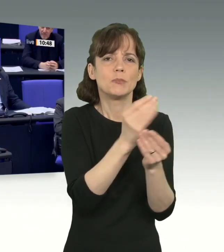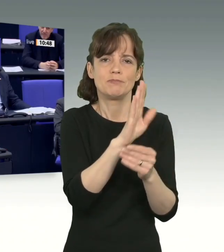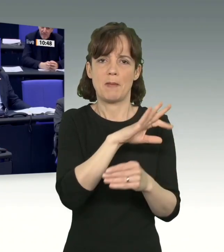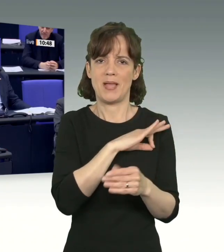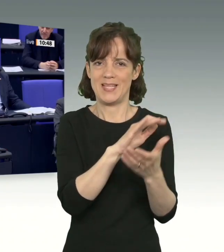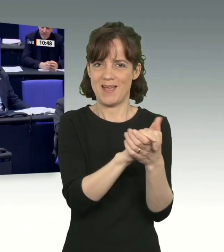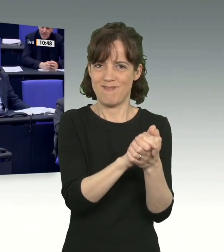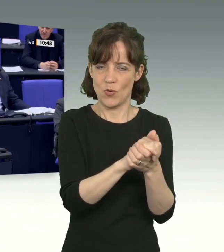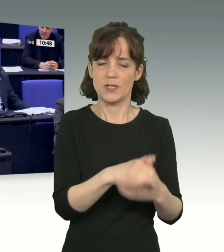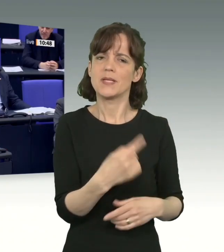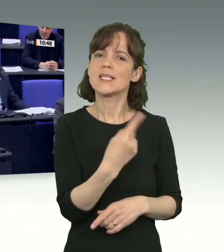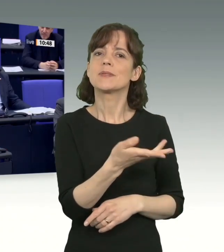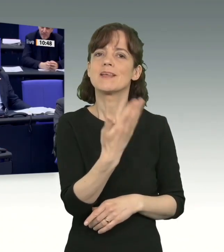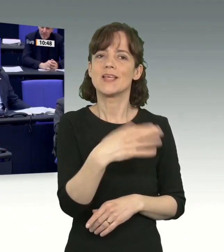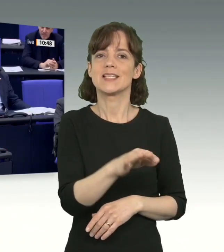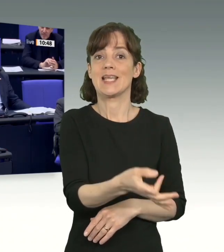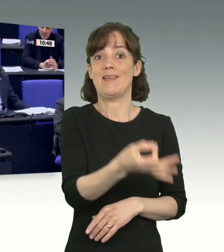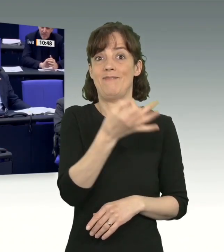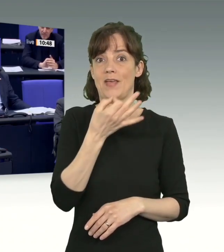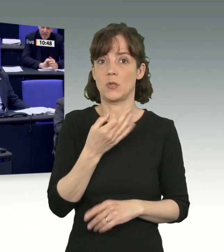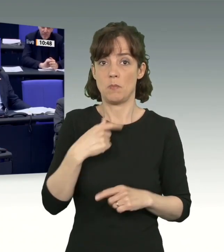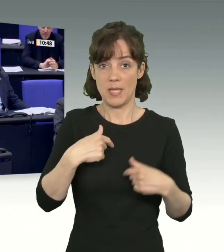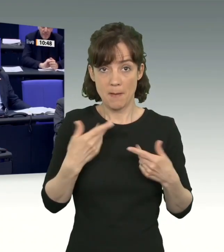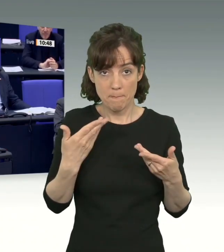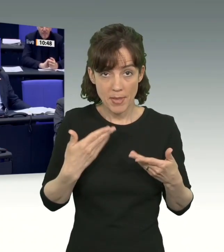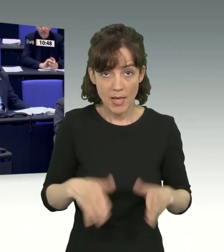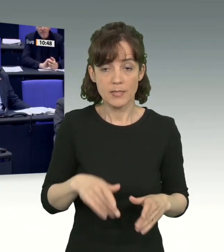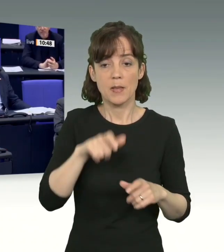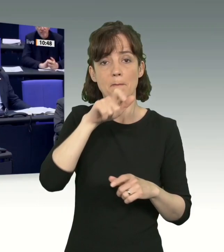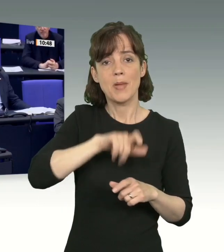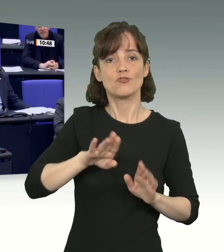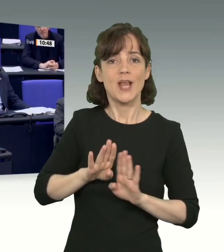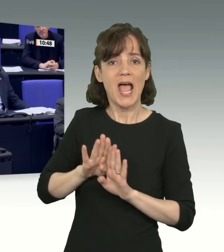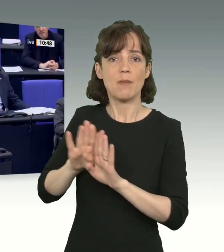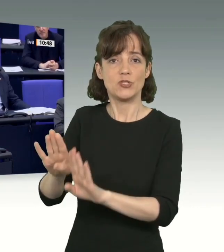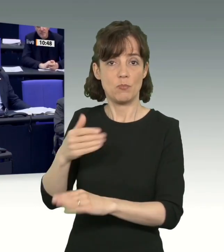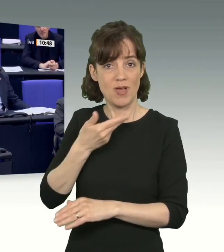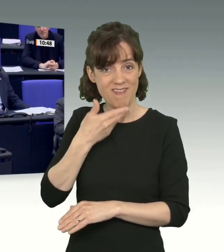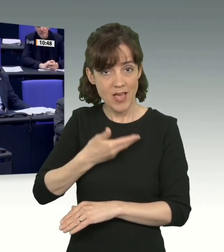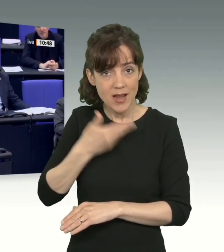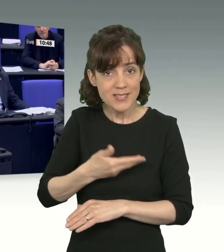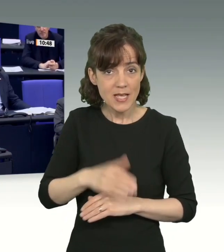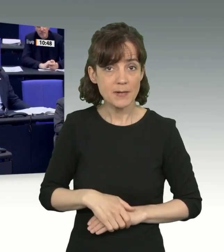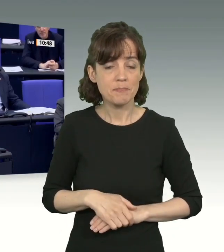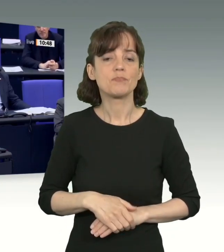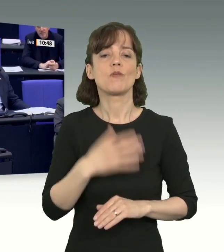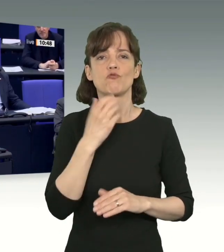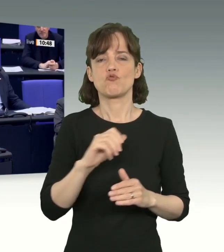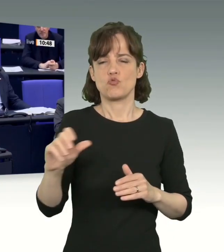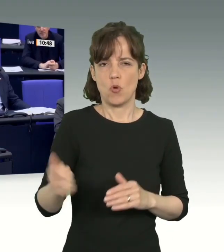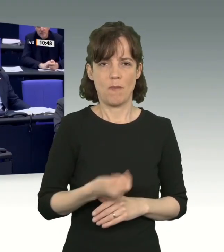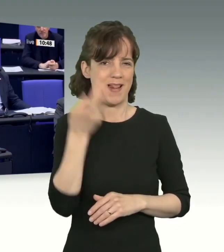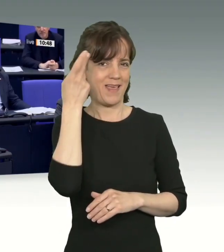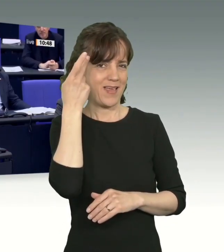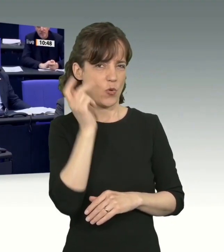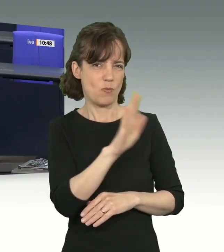Aber Sie haben gefragt, ob ich bereit wäre, auch Menschen nach Afghanistan abzuschieben. Da will ich Ihnen nochmals in Erinnerung rufen.